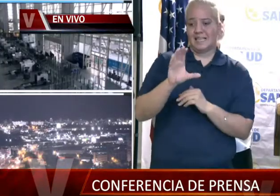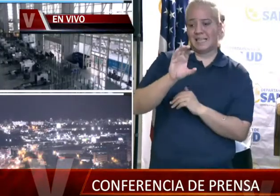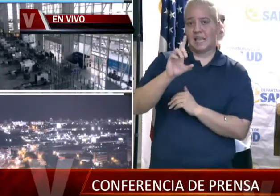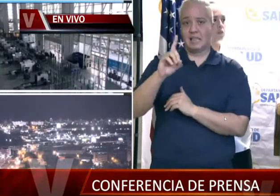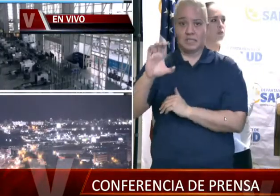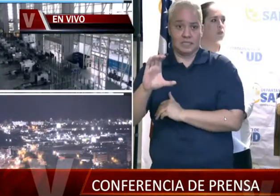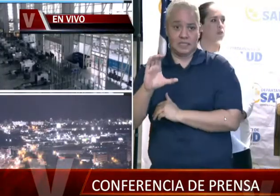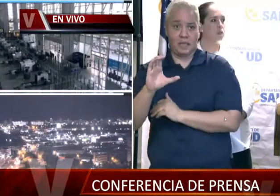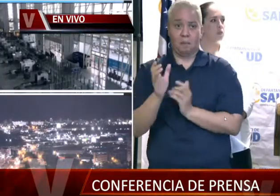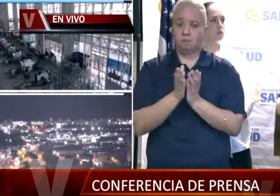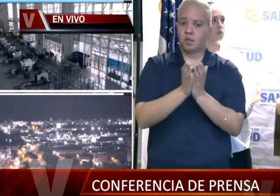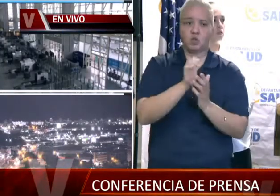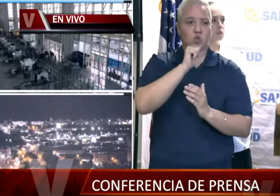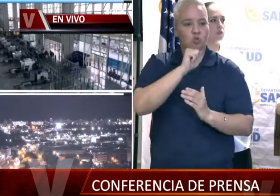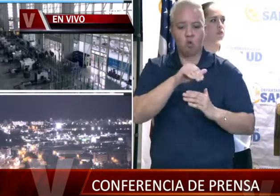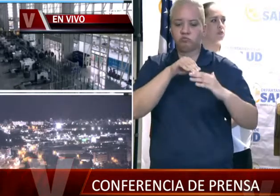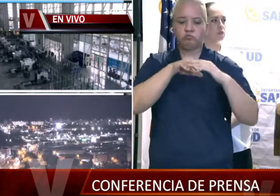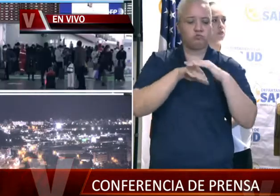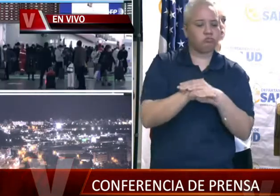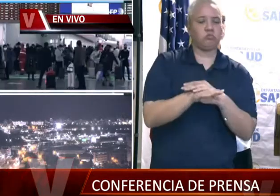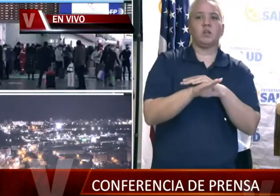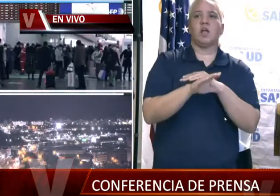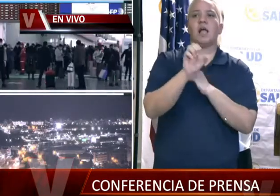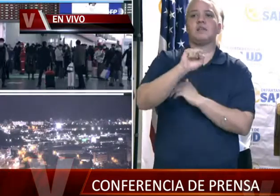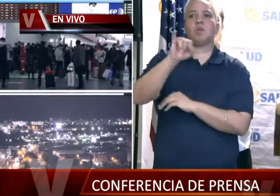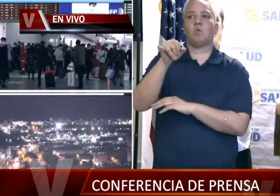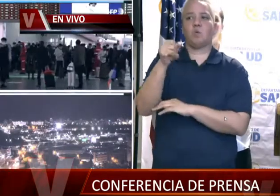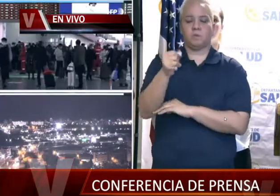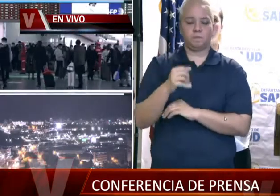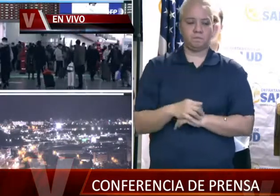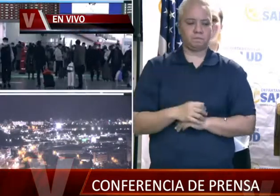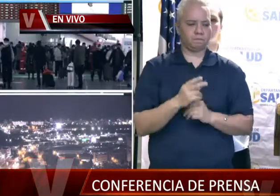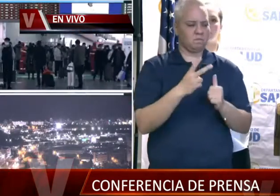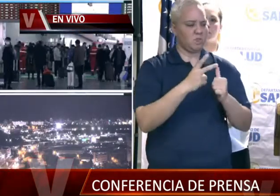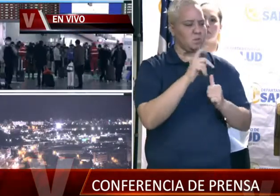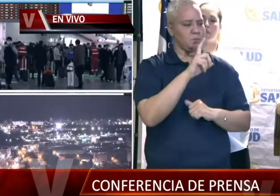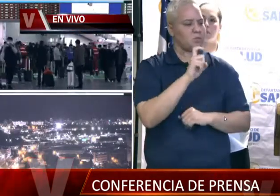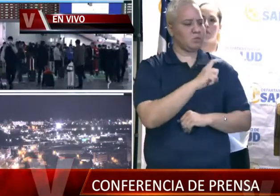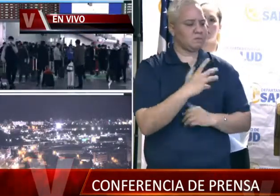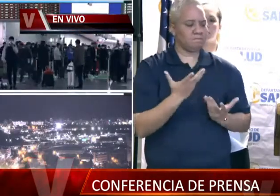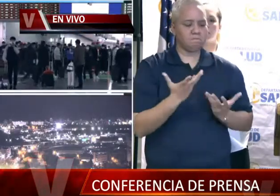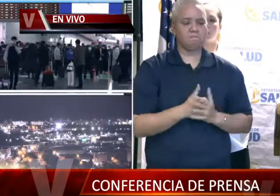barco que no entrará a la Bahía de San Juan. Y la segunda pregunta que tengo es la siguiente.